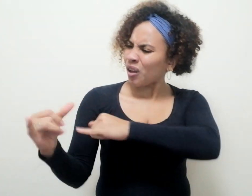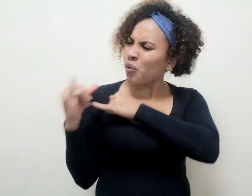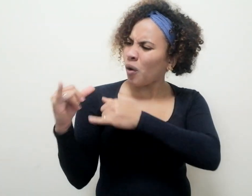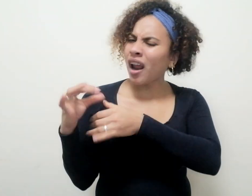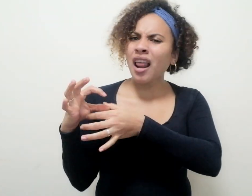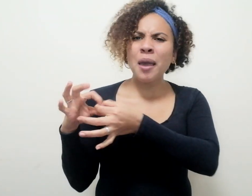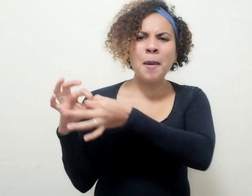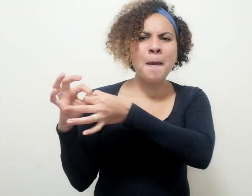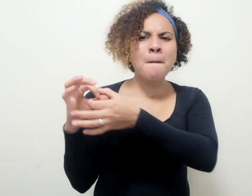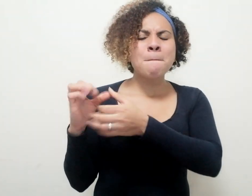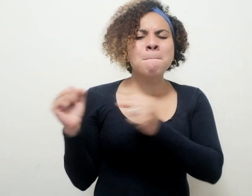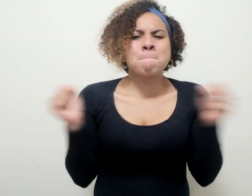nos hunde.